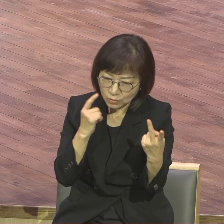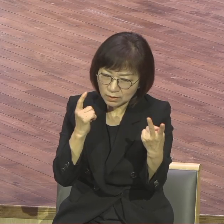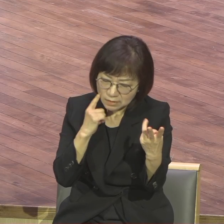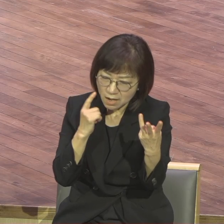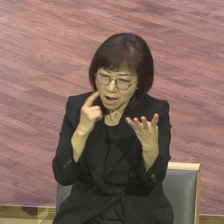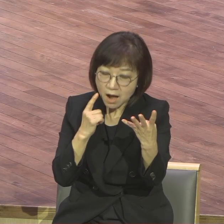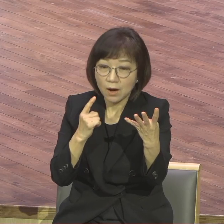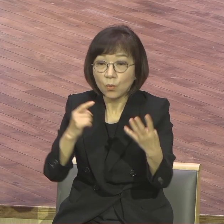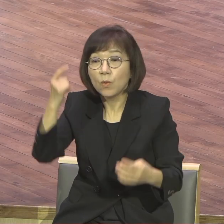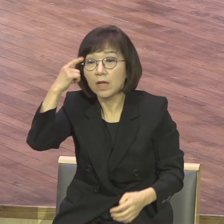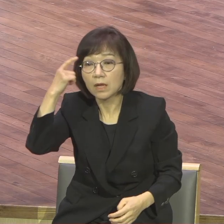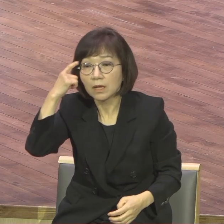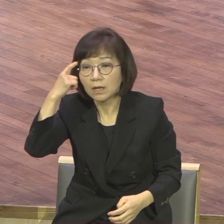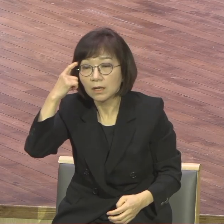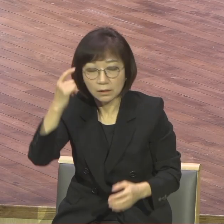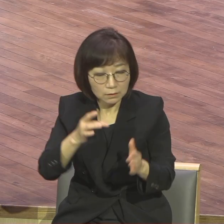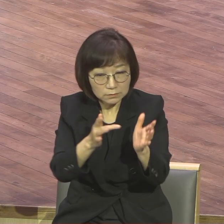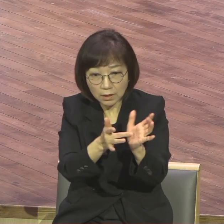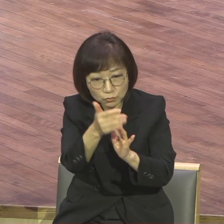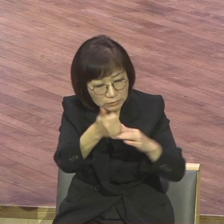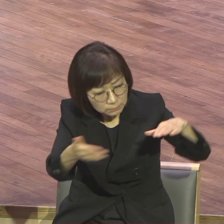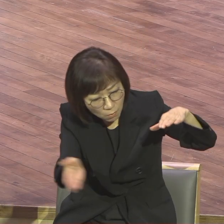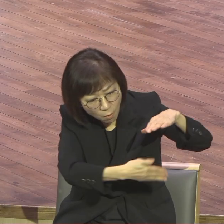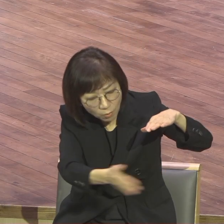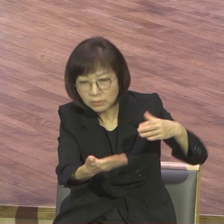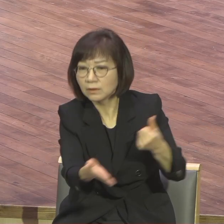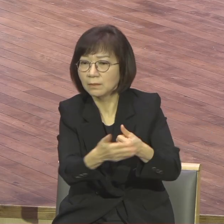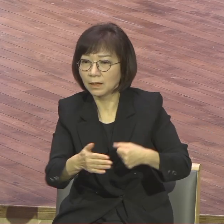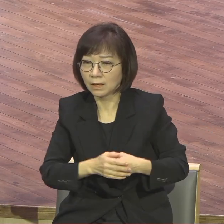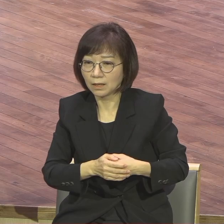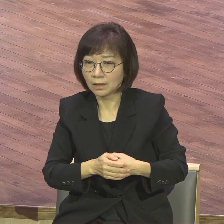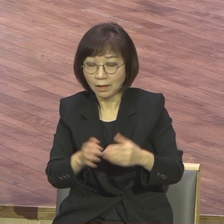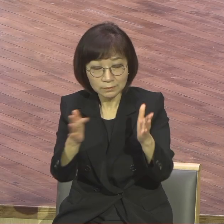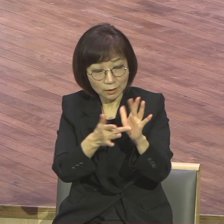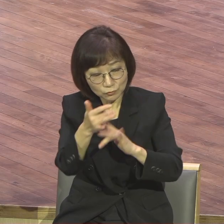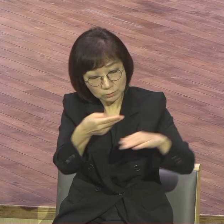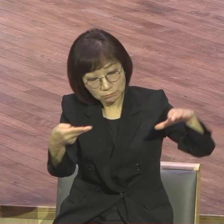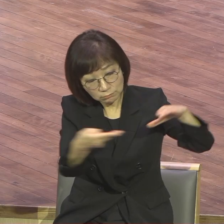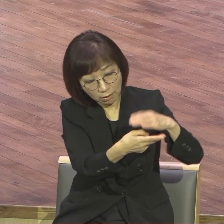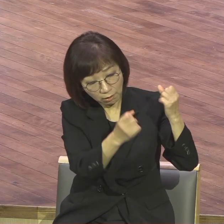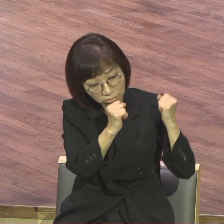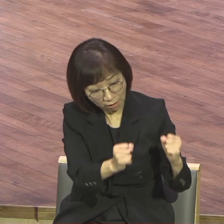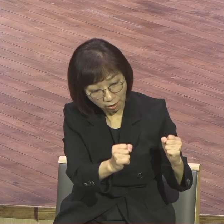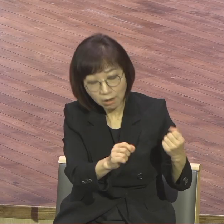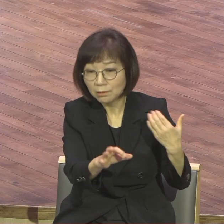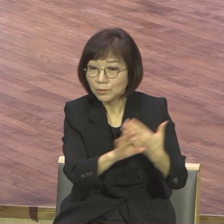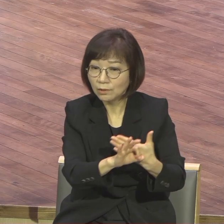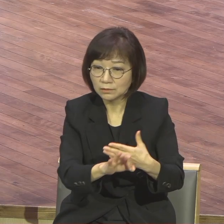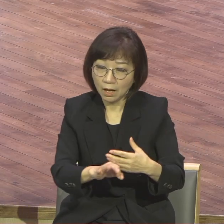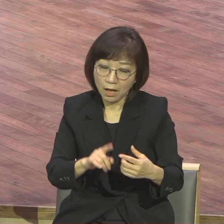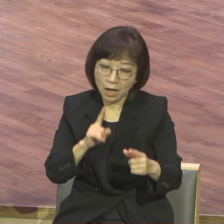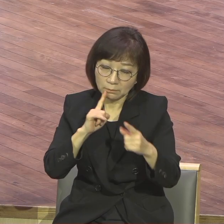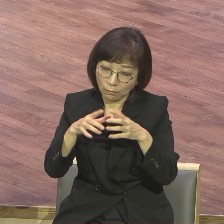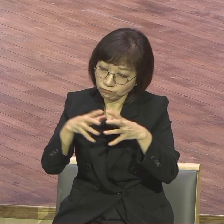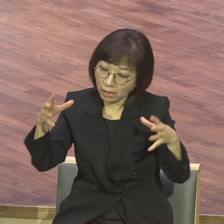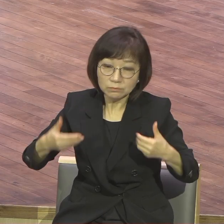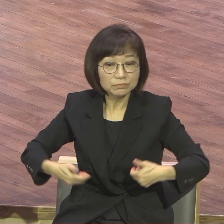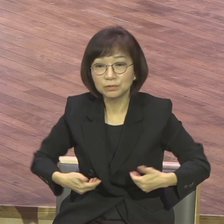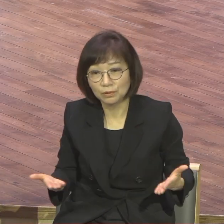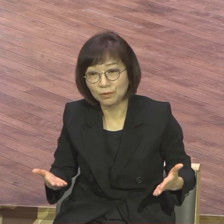말았다. 우리는 속지 말아야 됩니다. 기록된 하나님의